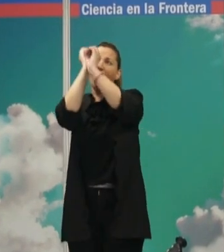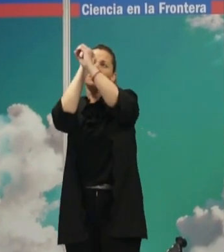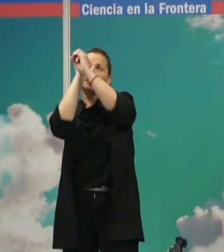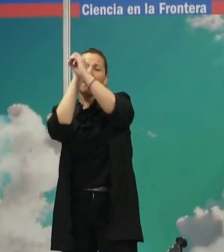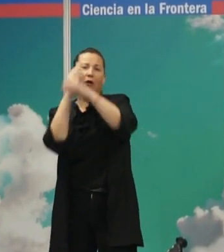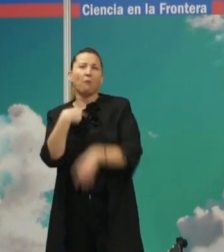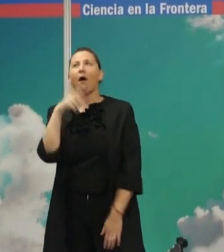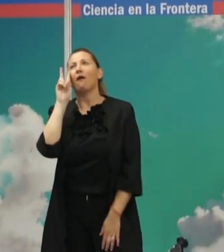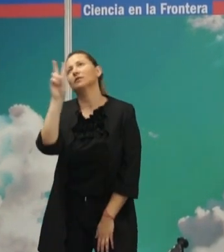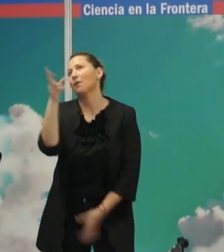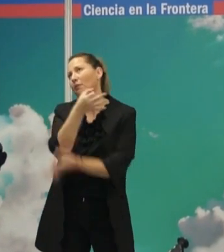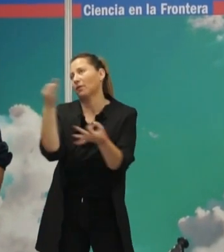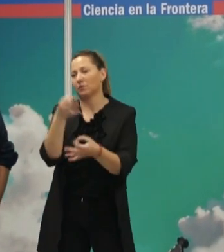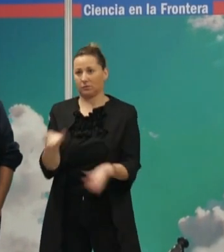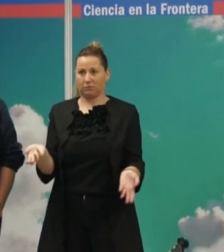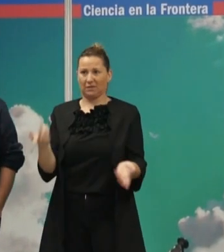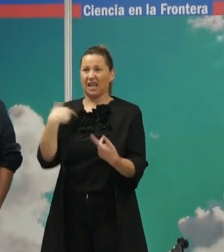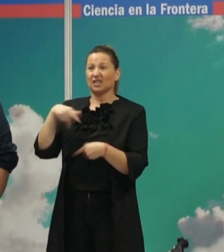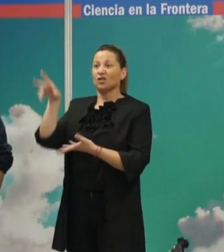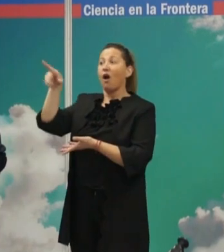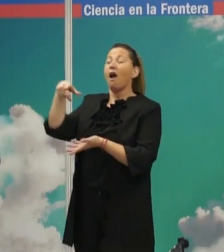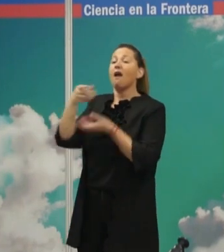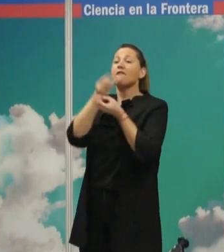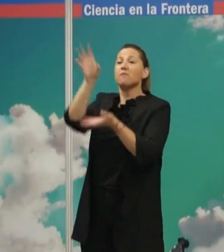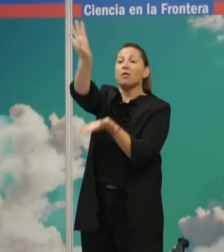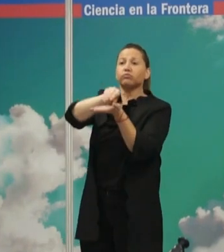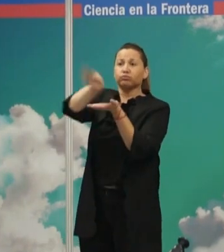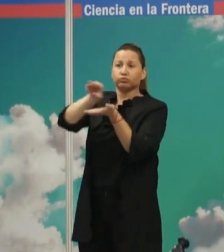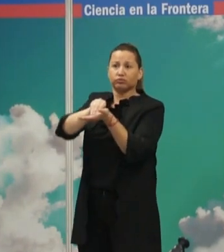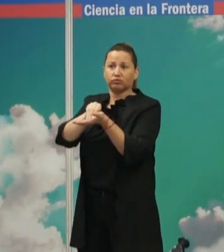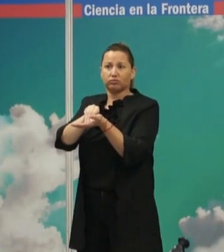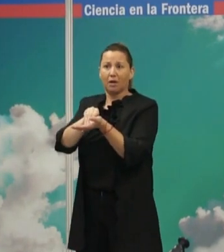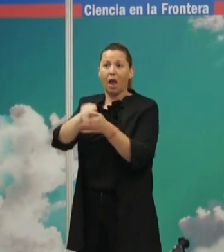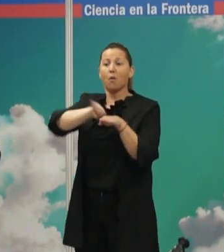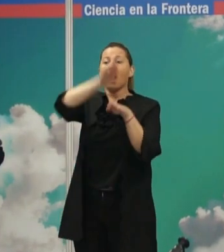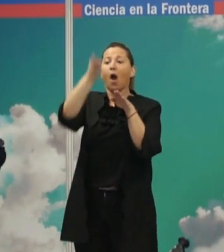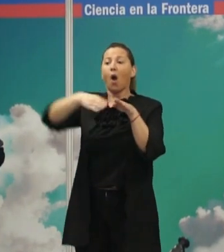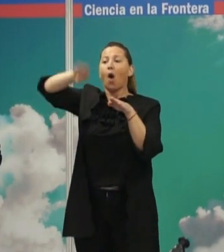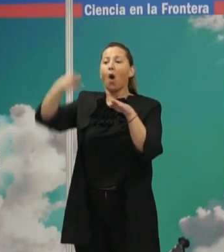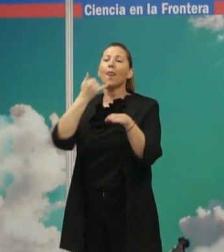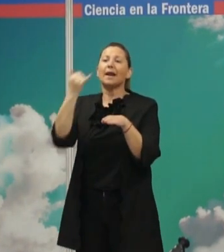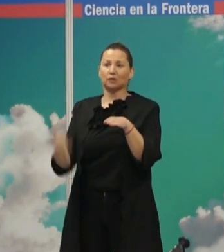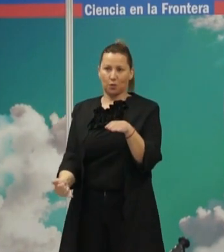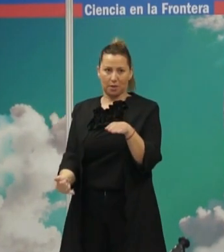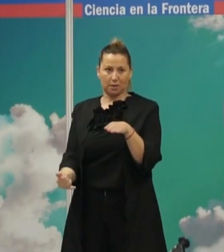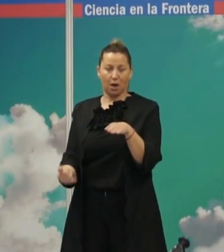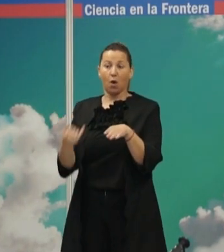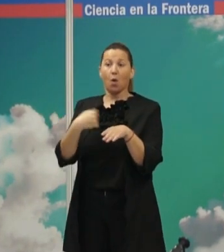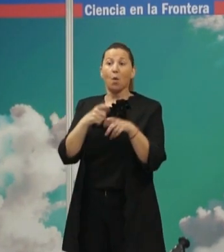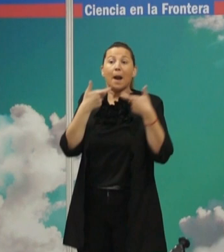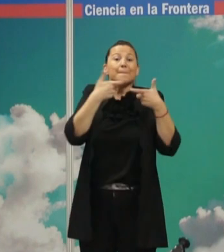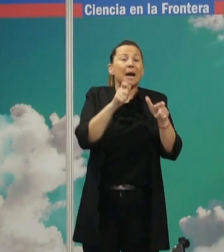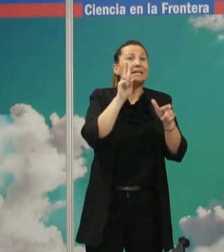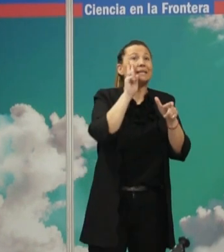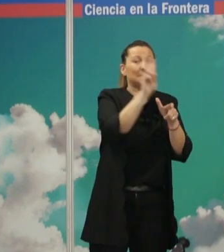que bien se ve, etc. No. Es una información recogida por un dispositivo digital, es una onda electromagnética. Una parte de ella es visible, pero la